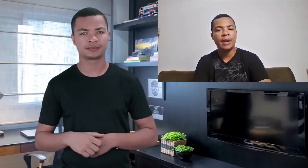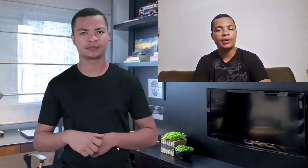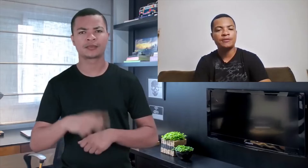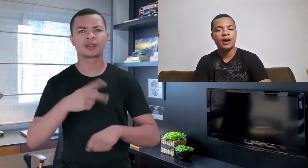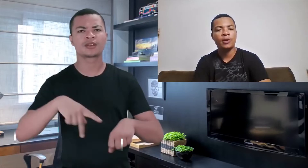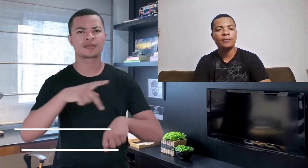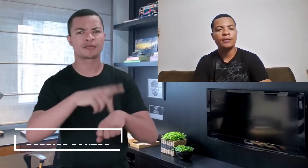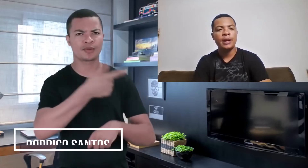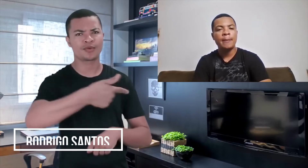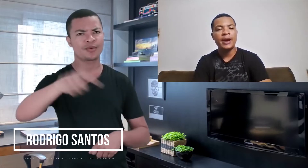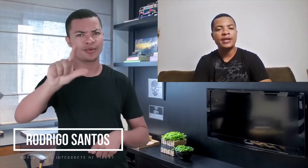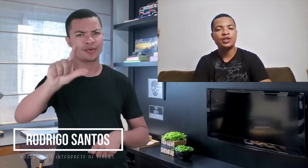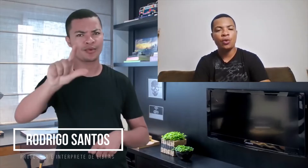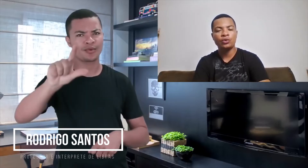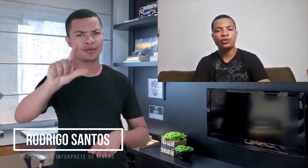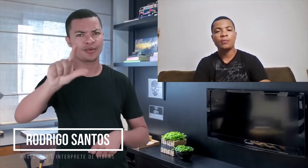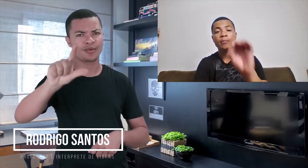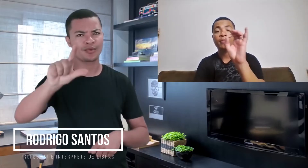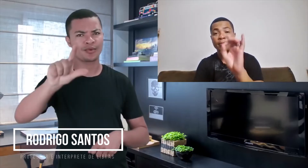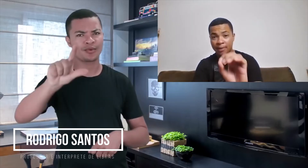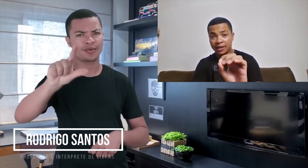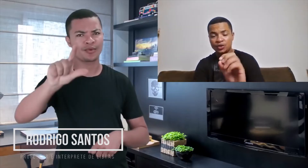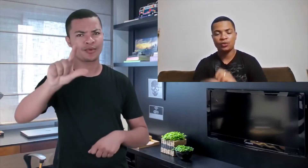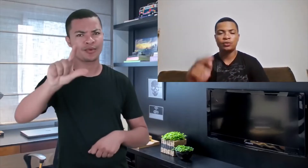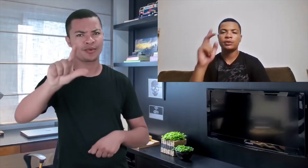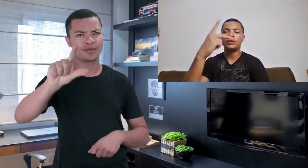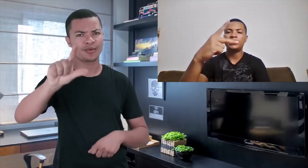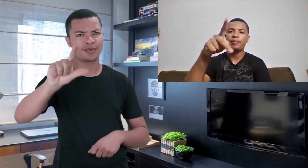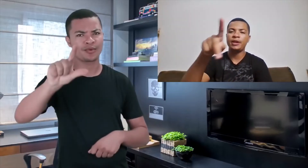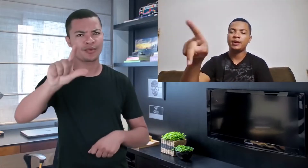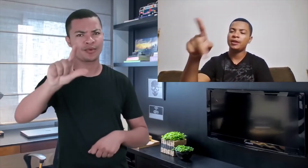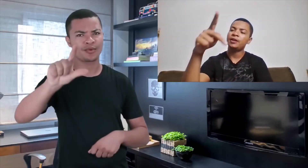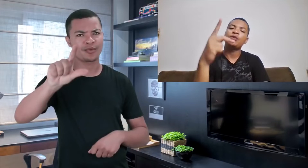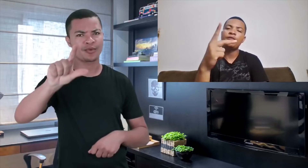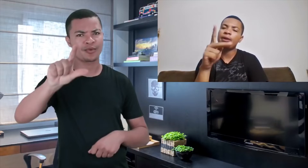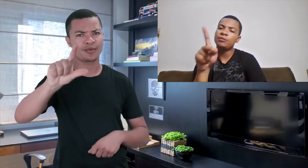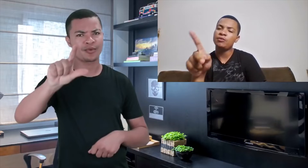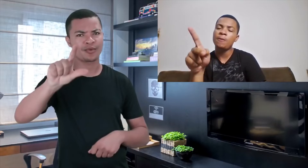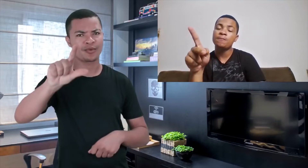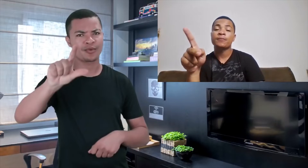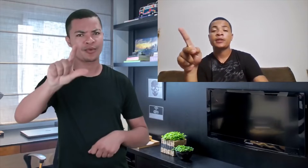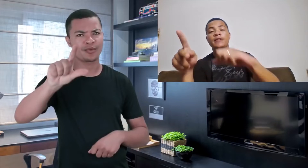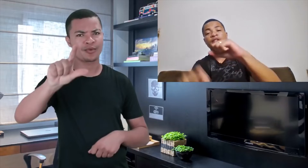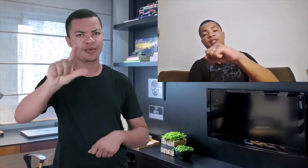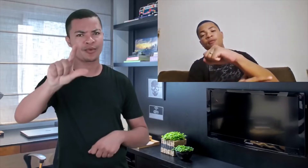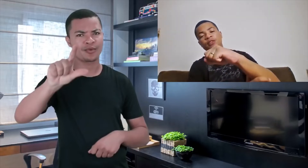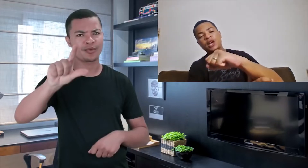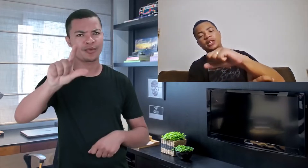Eu te falo, ó, país, outro, país, outro. Então, letra P do alfabeto manual. Você vai deixar essa mão fechada